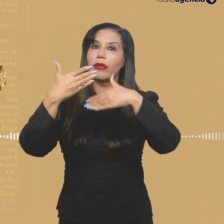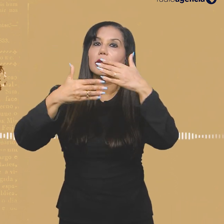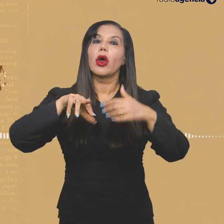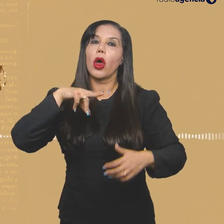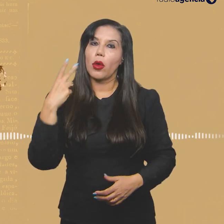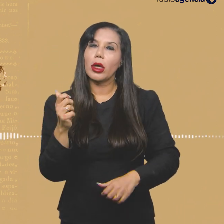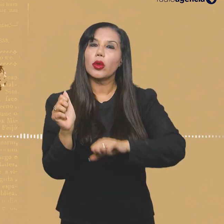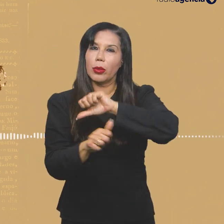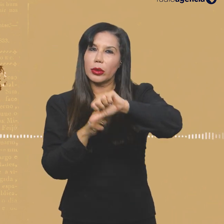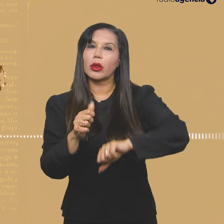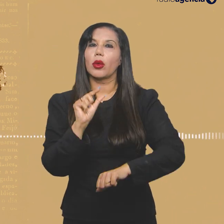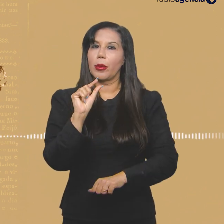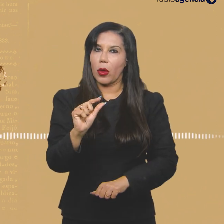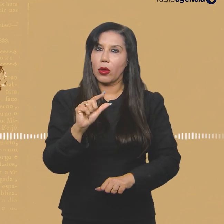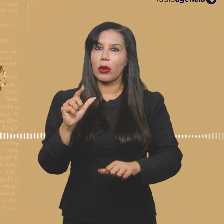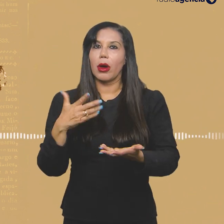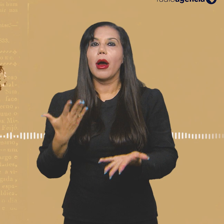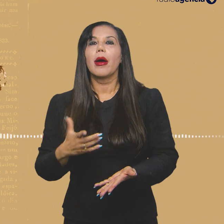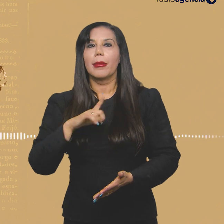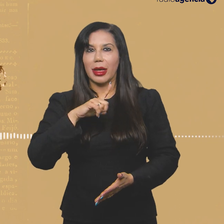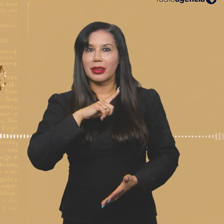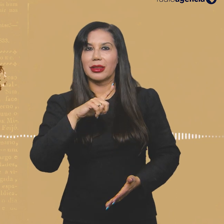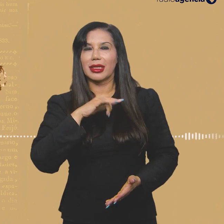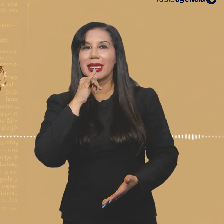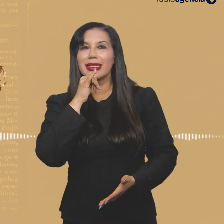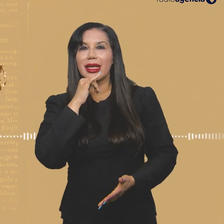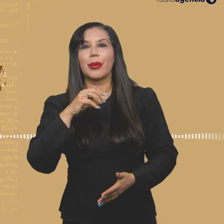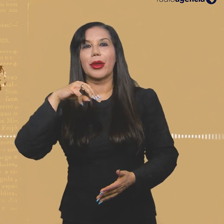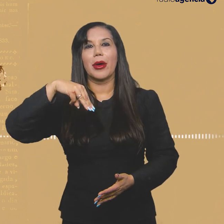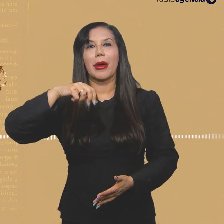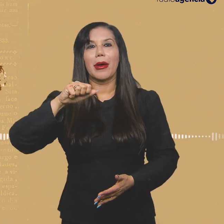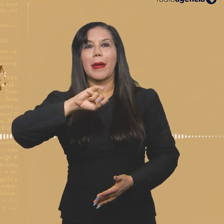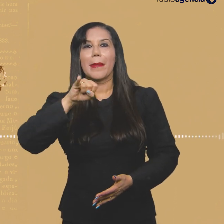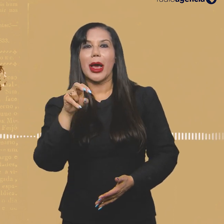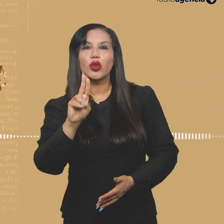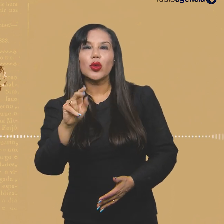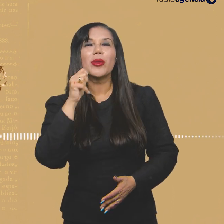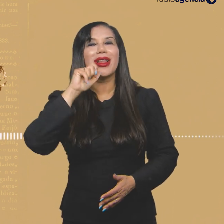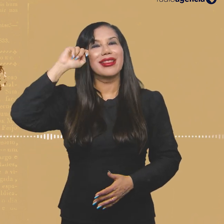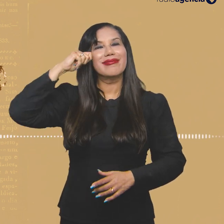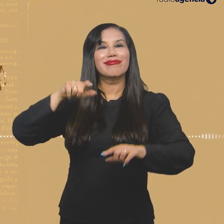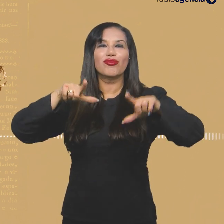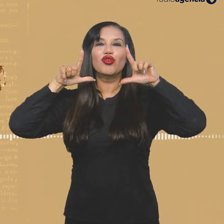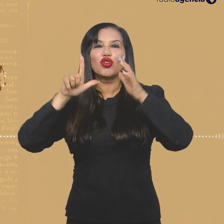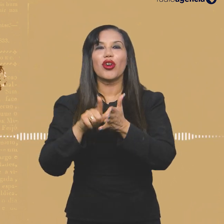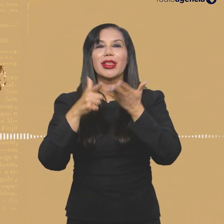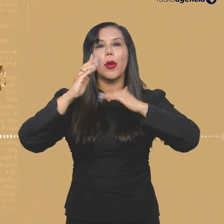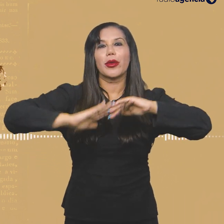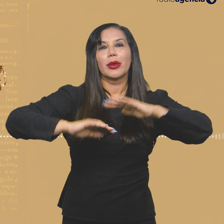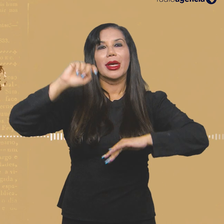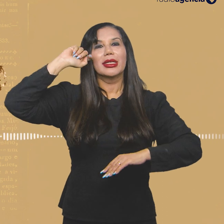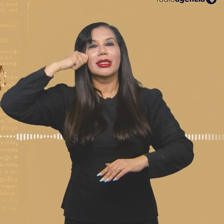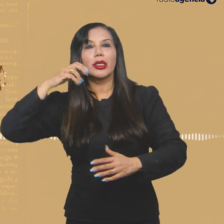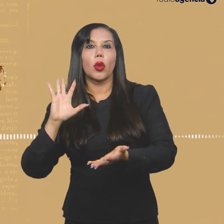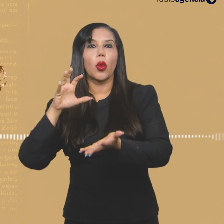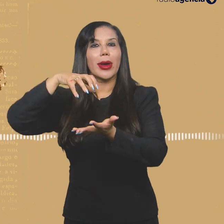Acho que tem mudado, né, um pouco a cara. Apesar de que a gente quer muito mais como a Maju, né, apresentando um jornal, a gente quer mais profissionais negros,